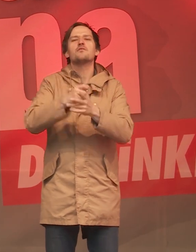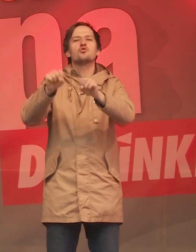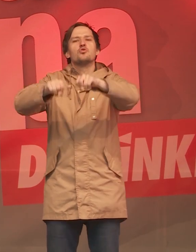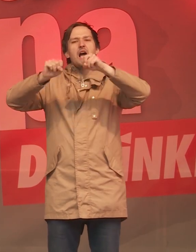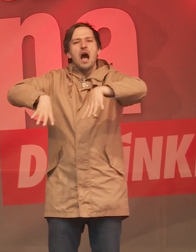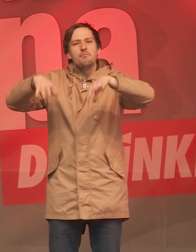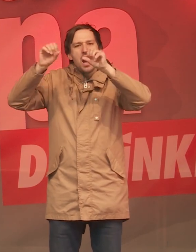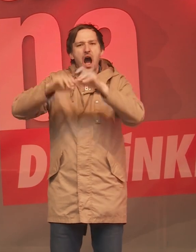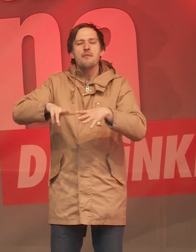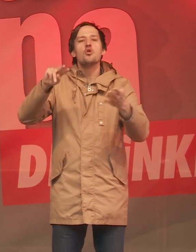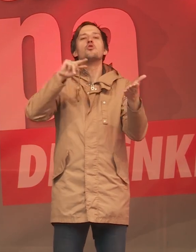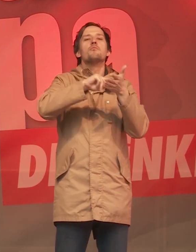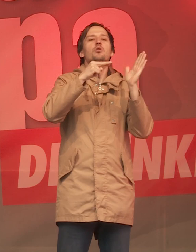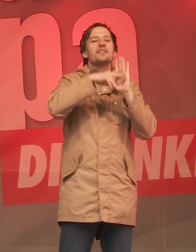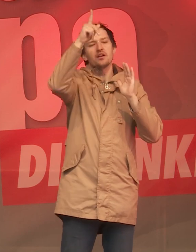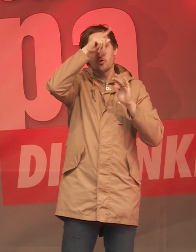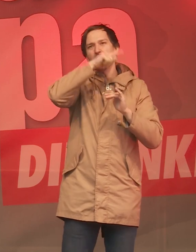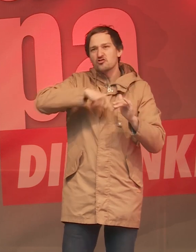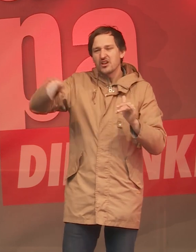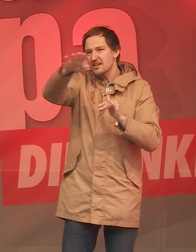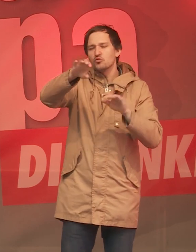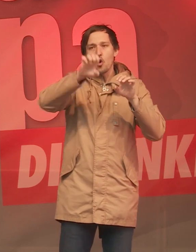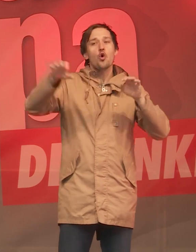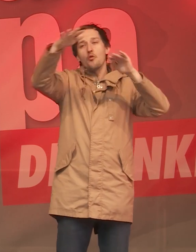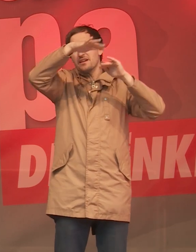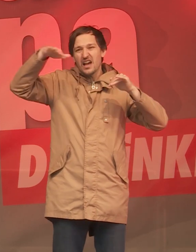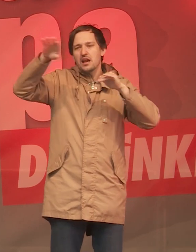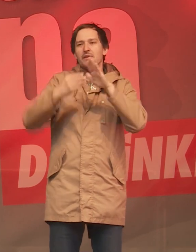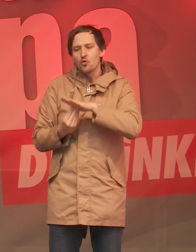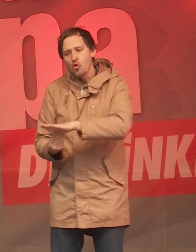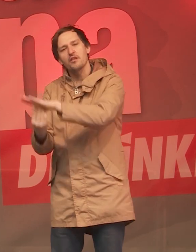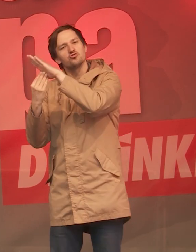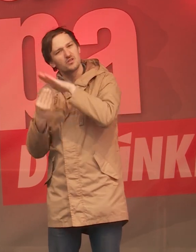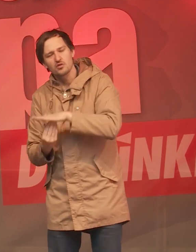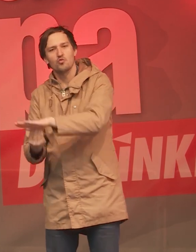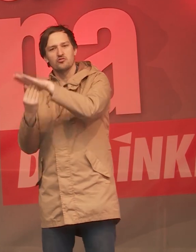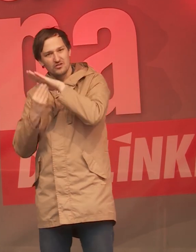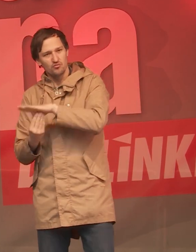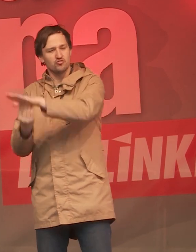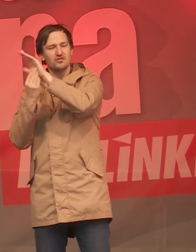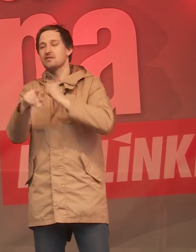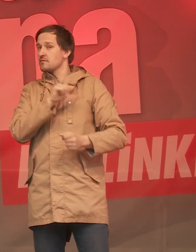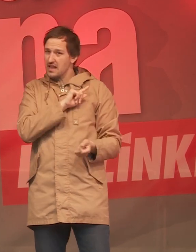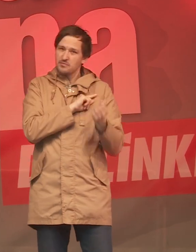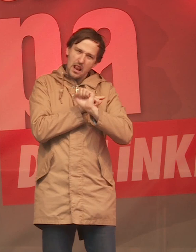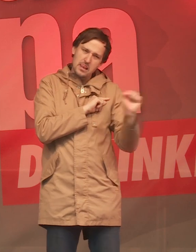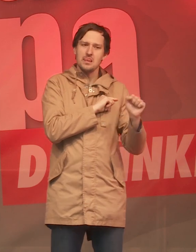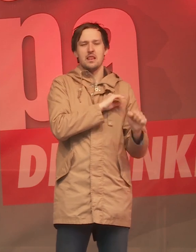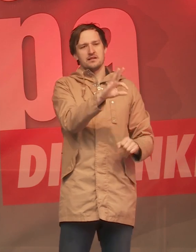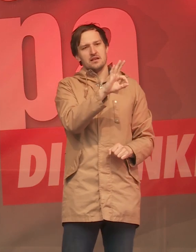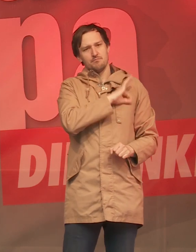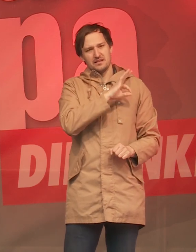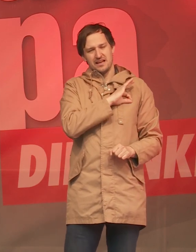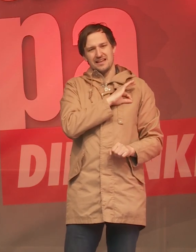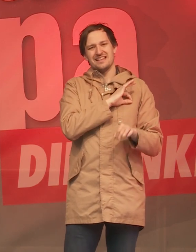Politikerinnen und Politikern hier in der Bundesrepublik, aber auch auf europäischer Ebene bislang unterstützt worden sind. Wir als Linke, das